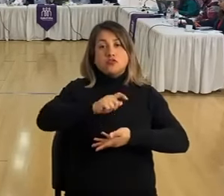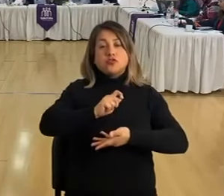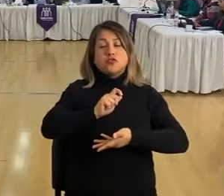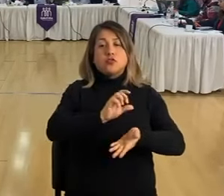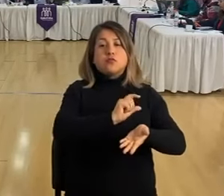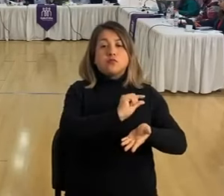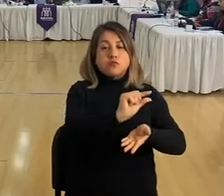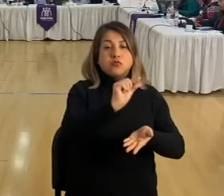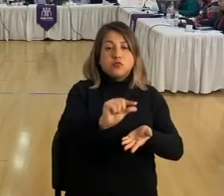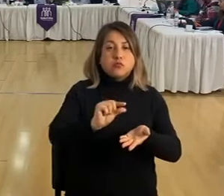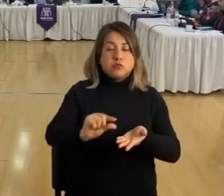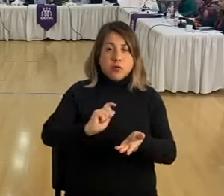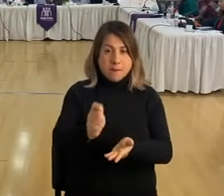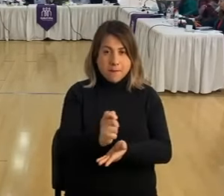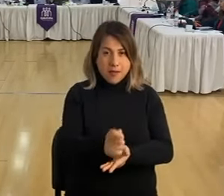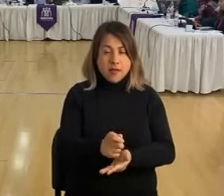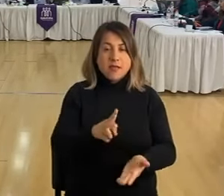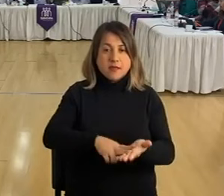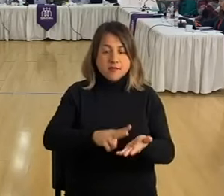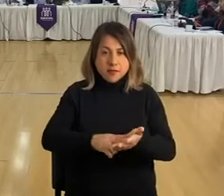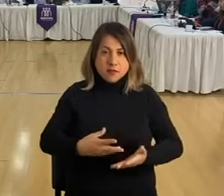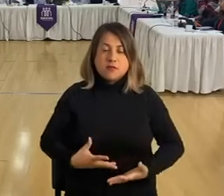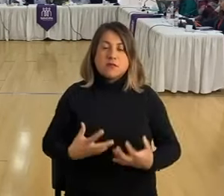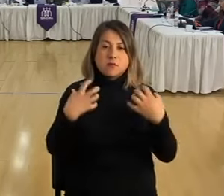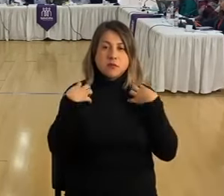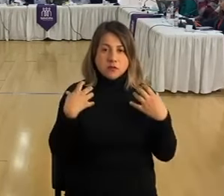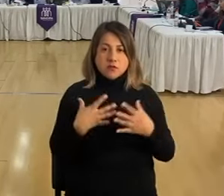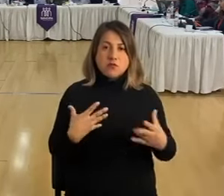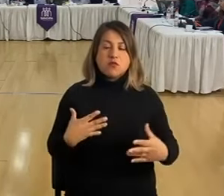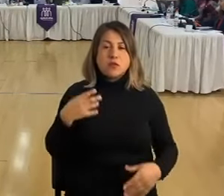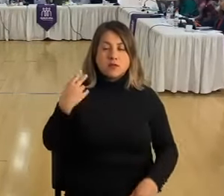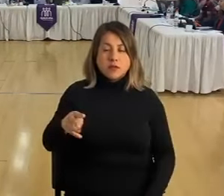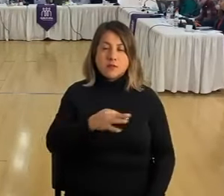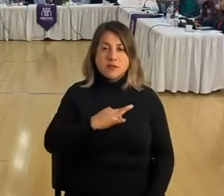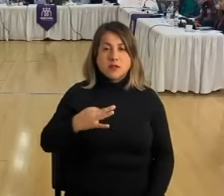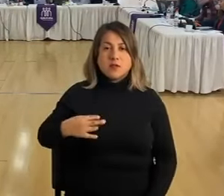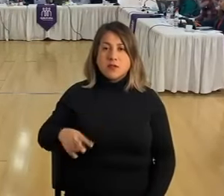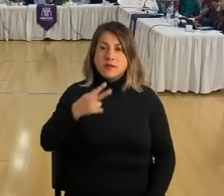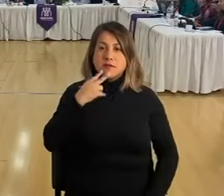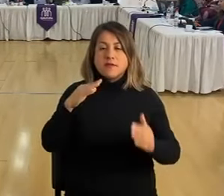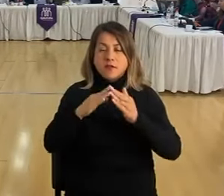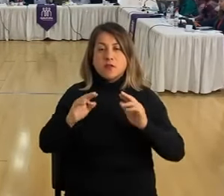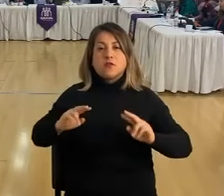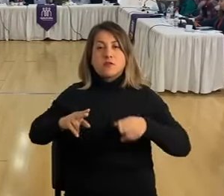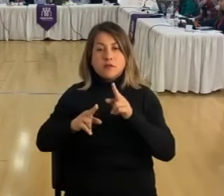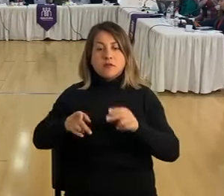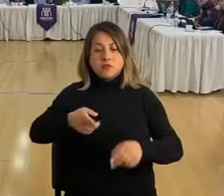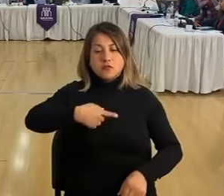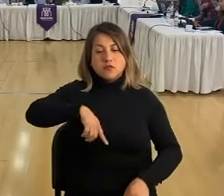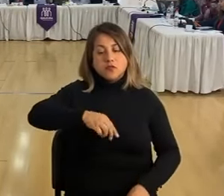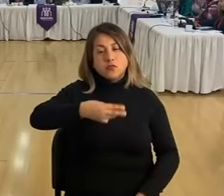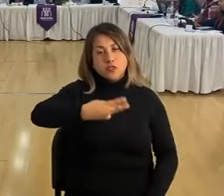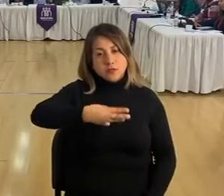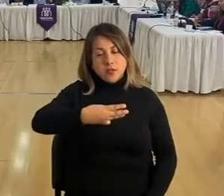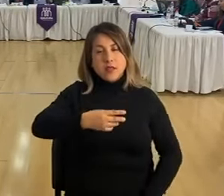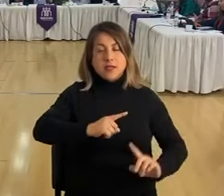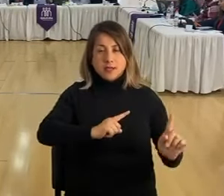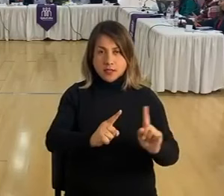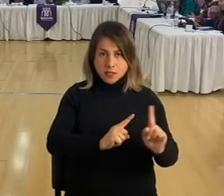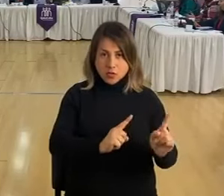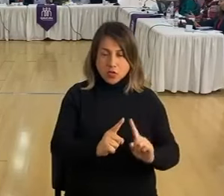administrarlo. Insisto, es una responsabilidad totalmente del Servium pero nosotros como municipalidad, como gestión